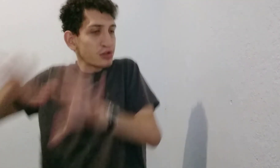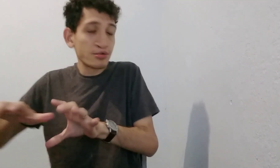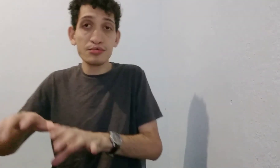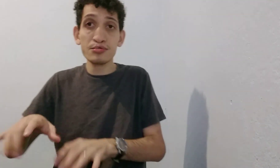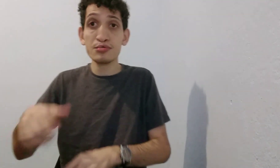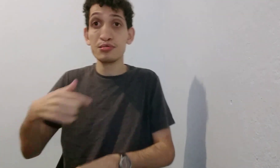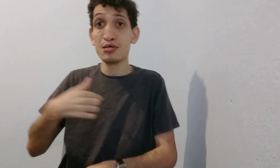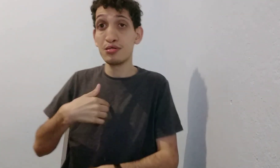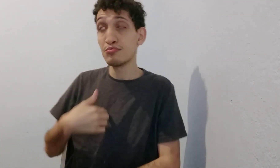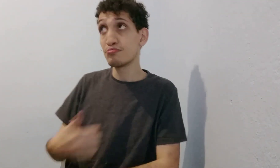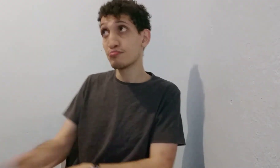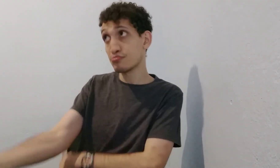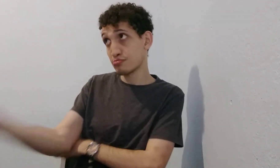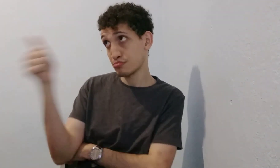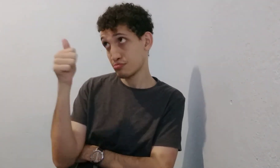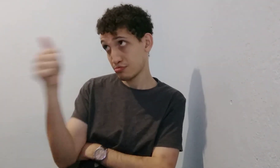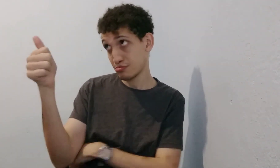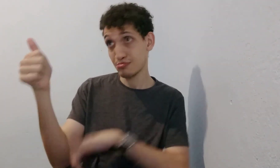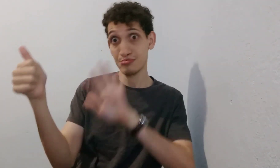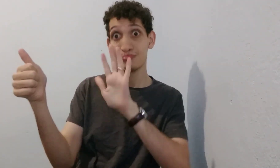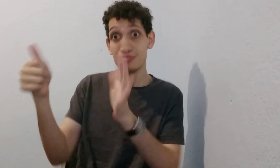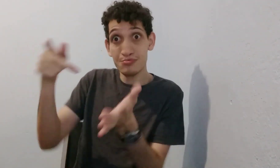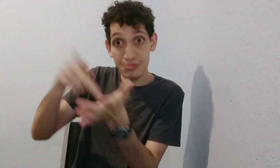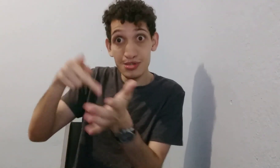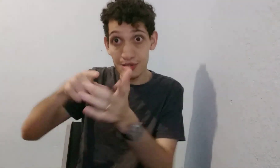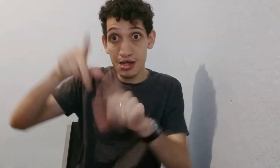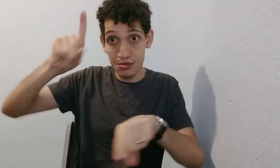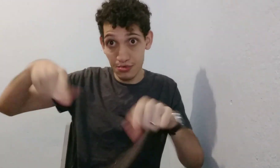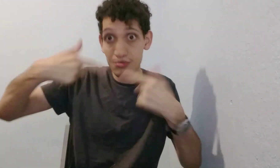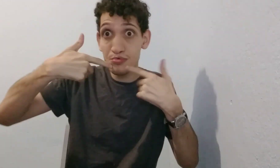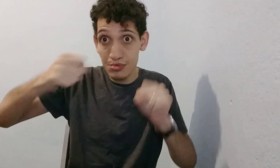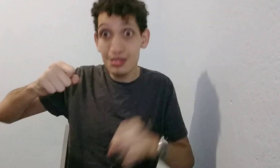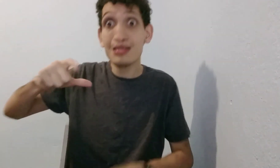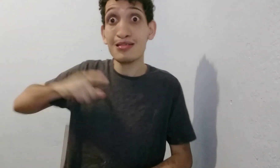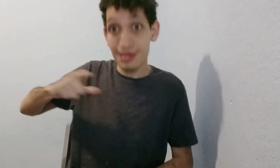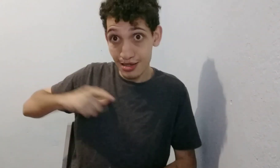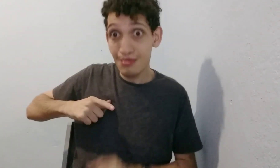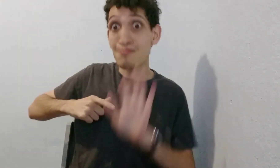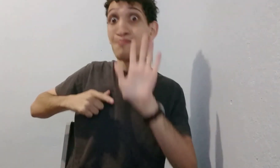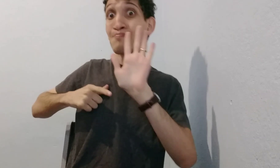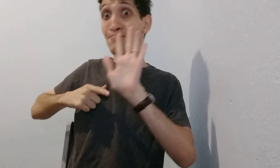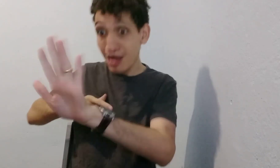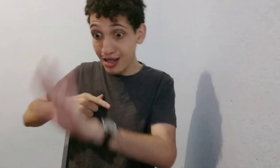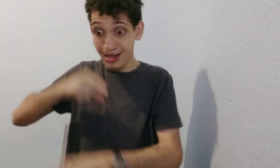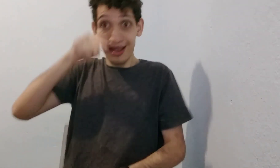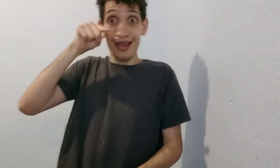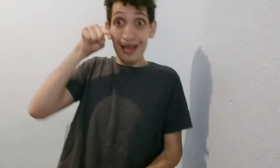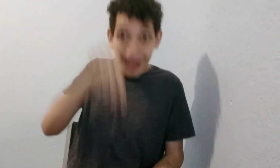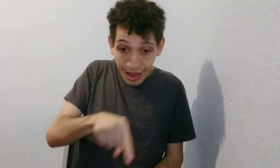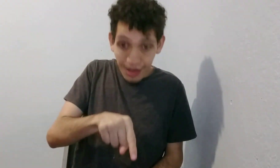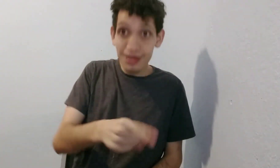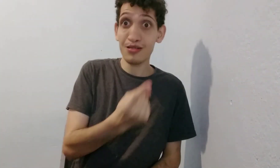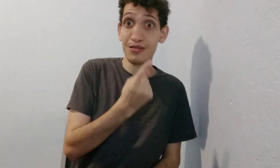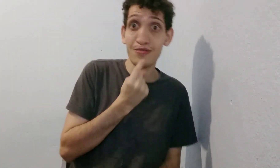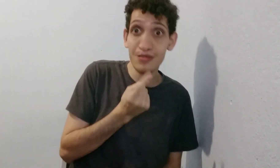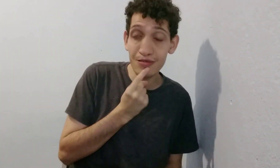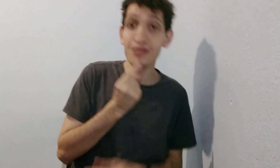cidade, sinaliza desse jeito. E eu falei, tá, mas para falar a verdade, a variação no risco, ela existe. Porém,